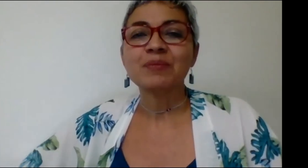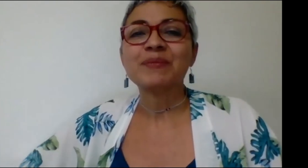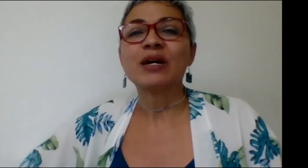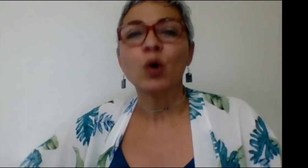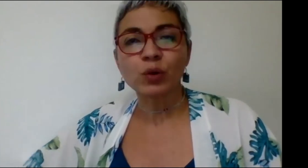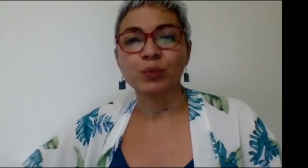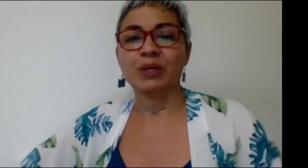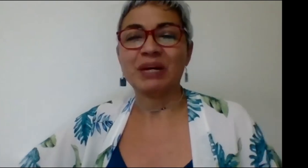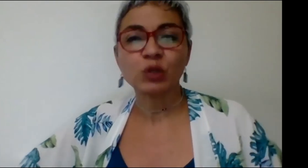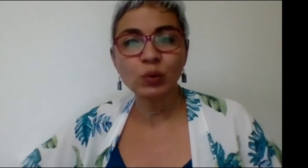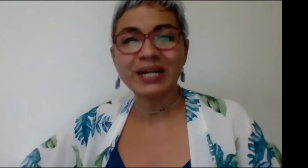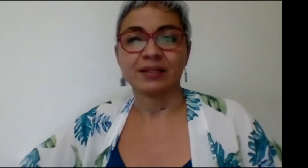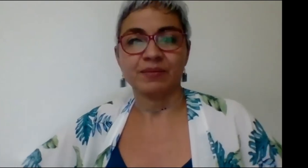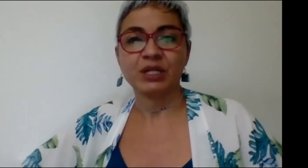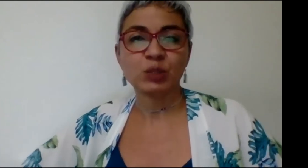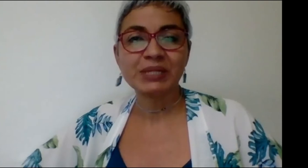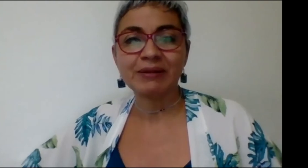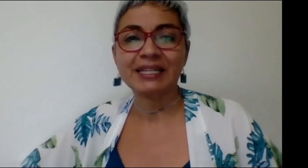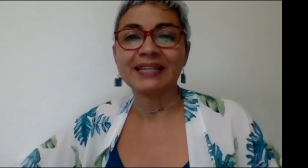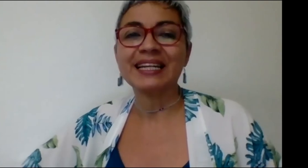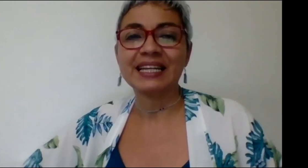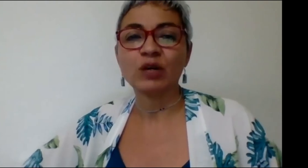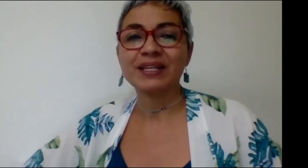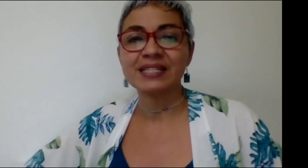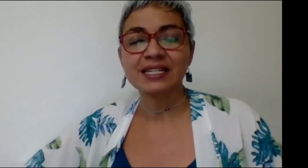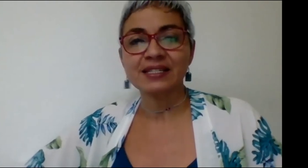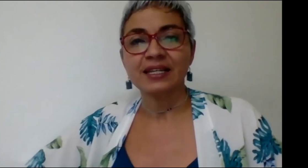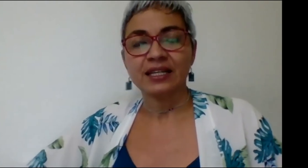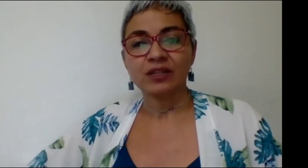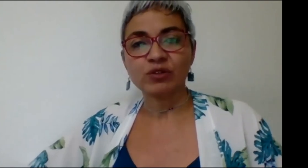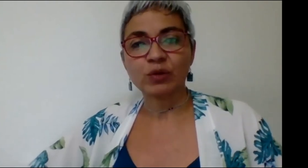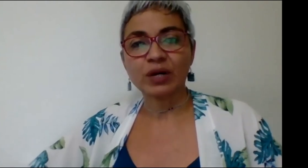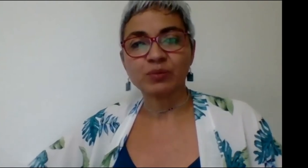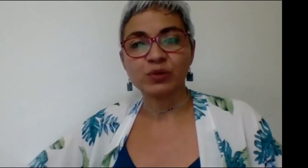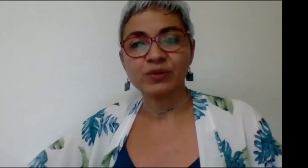mejor mayor lugar mayor visibilidad de la lengua de señas en nuestro campus